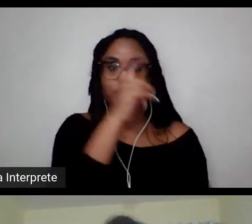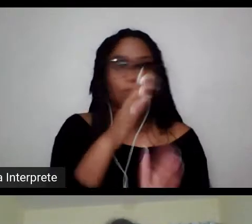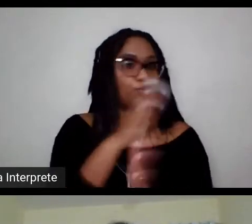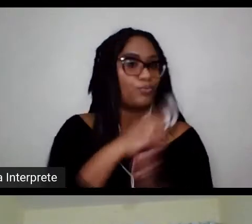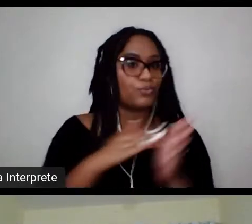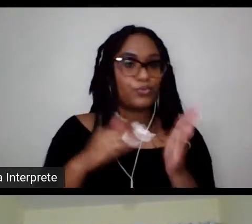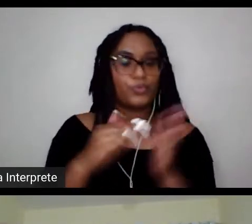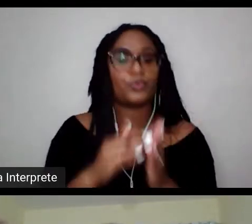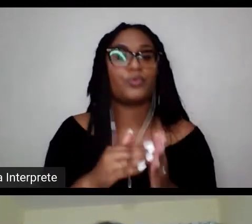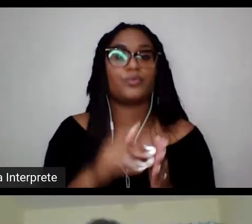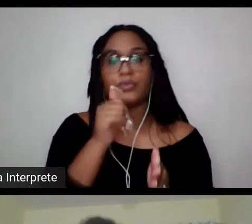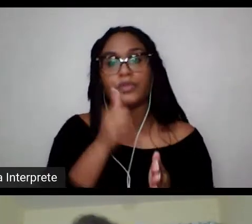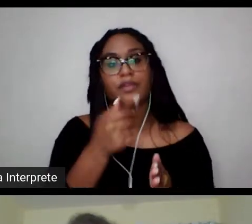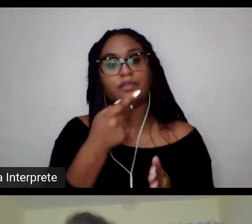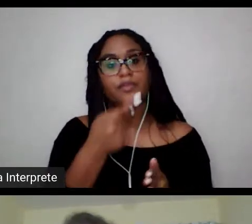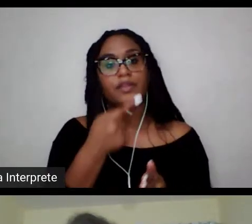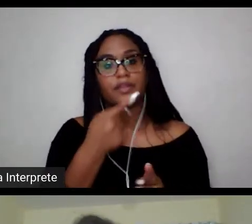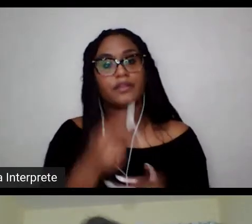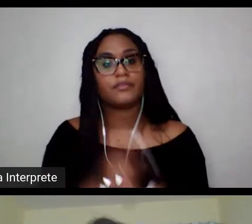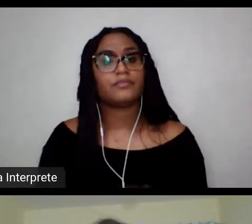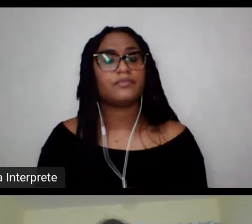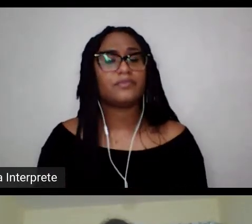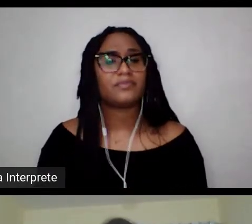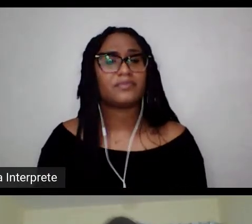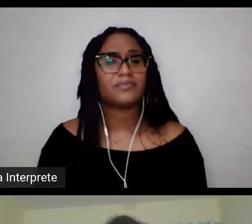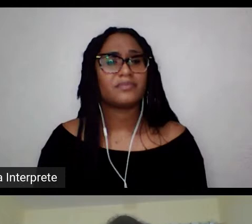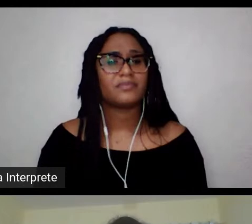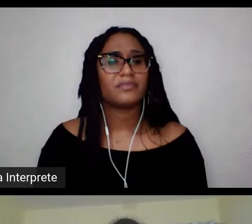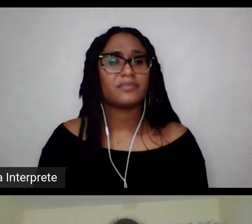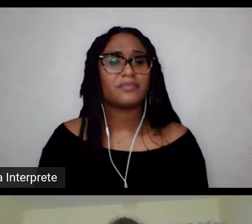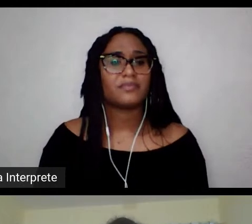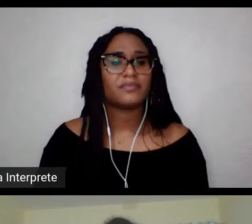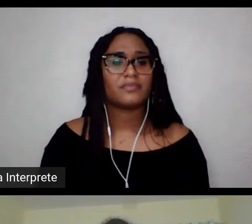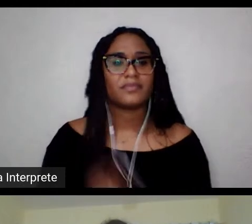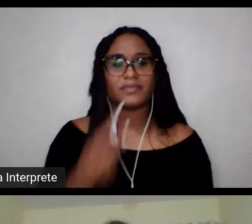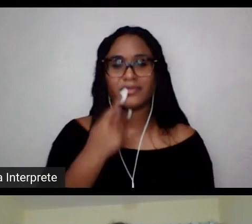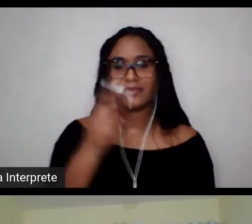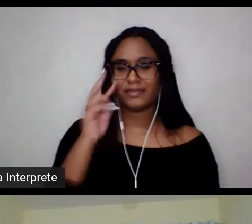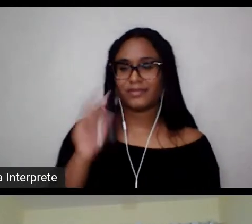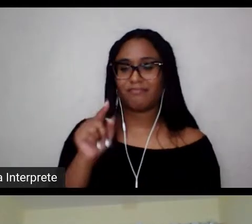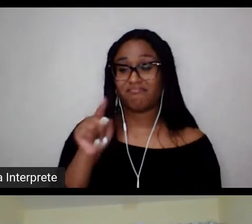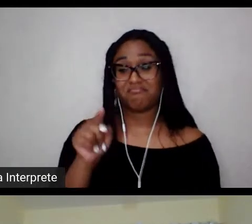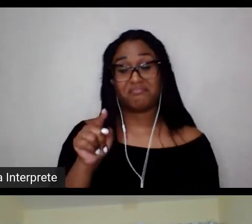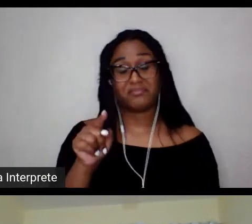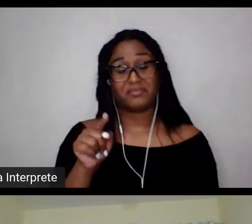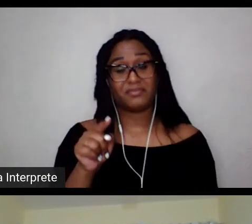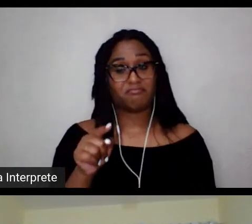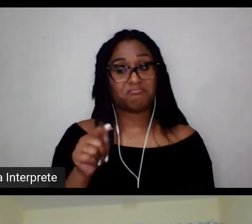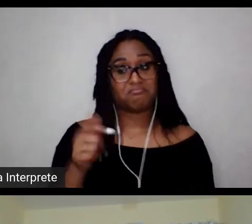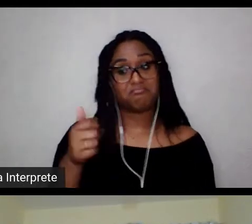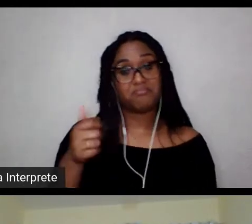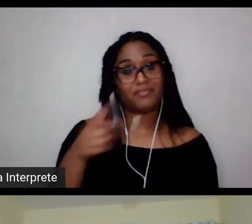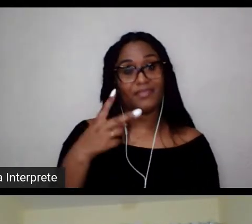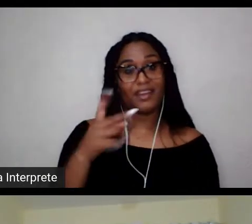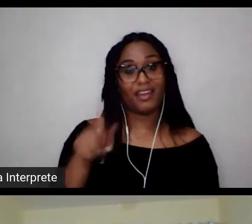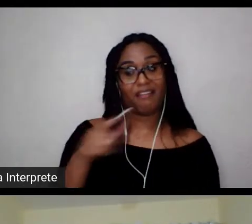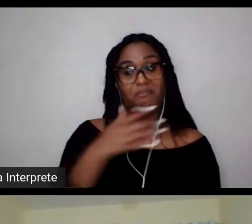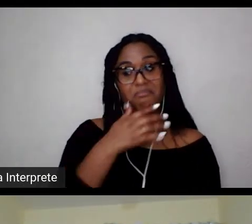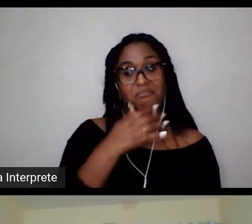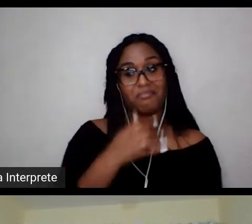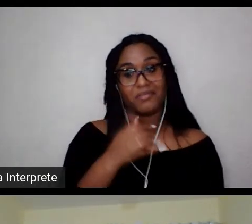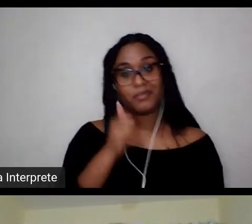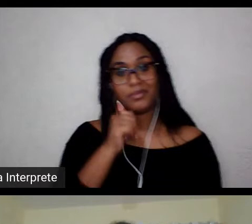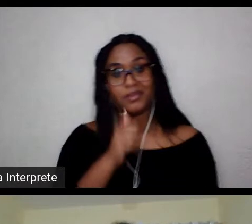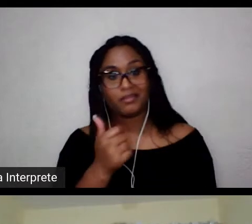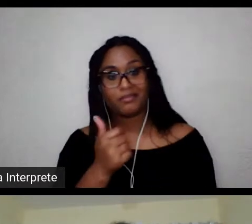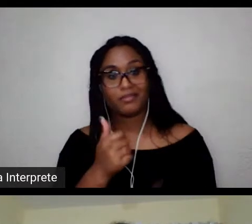todas falaram, ah, chamavam a gente de moleque macho, macho e fêmea, isso, e eu estudei 70, 80,